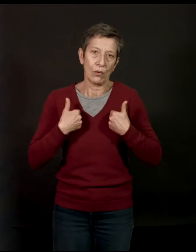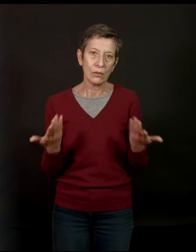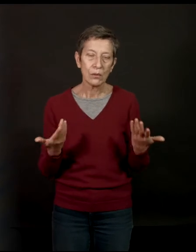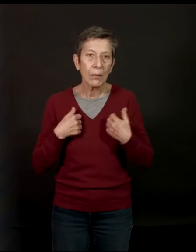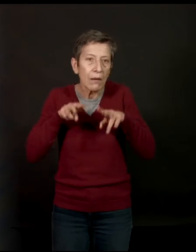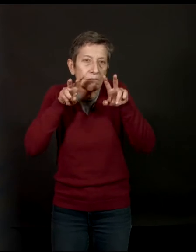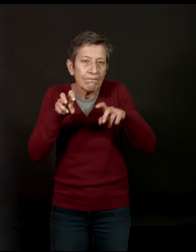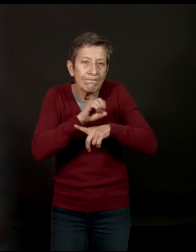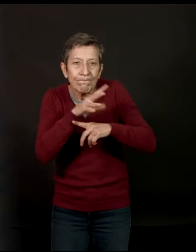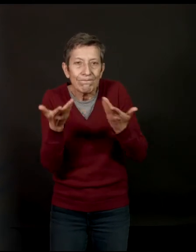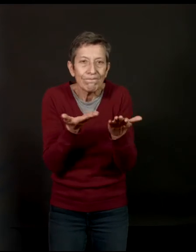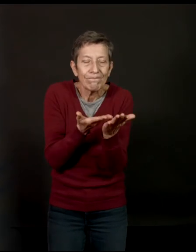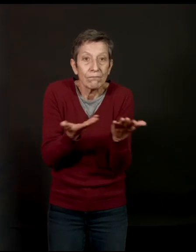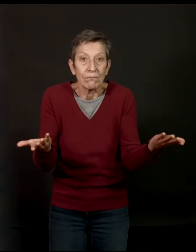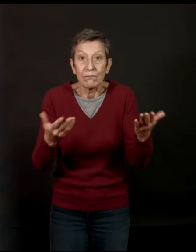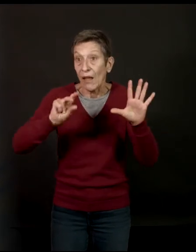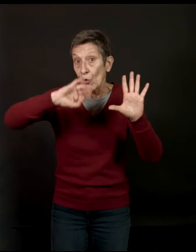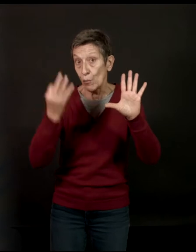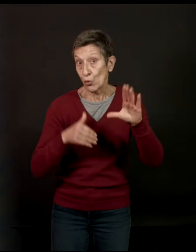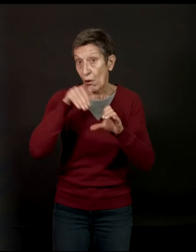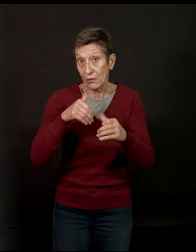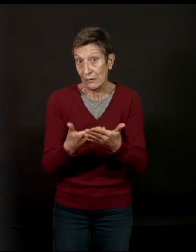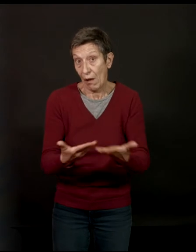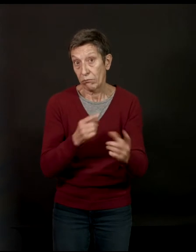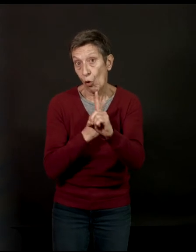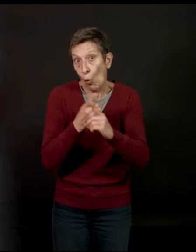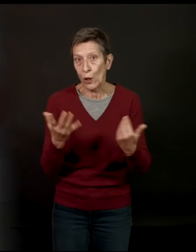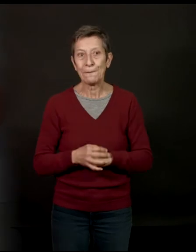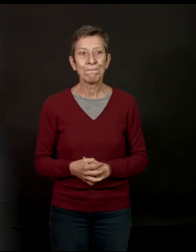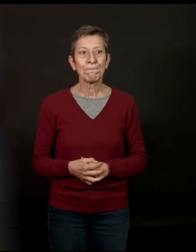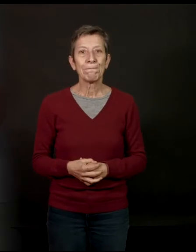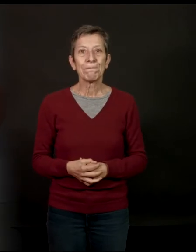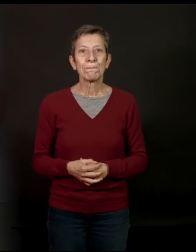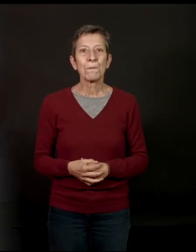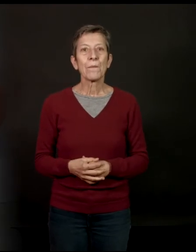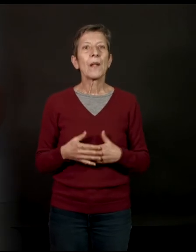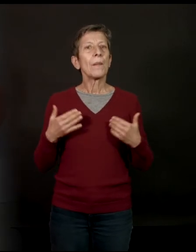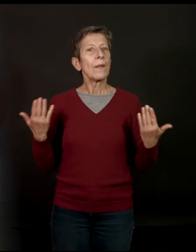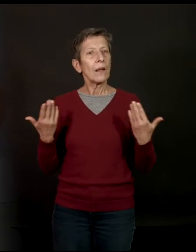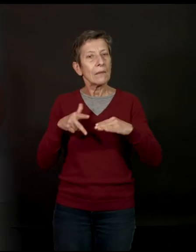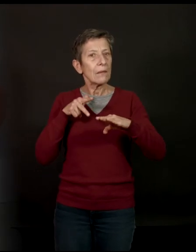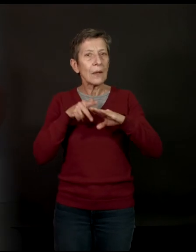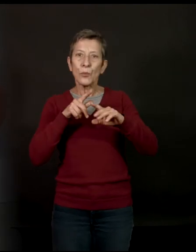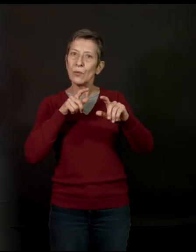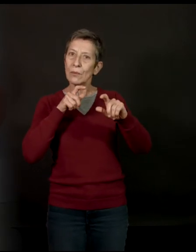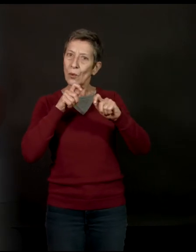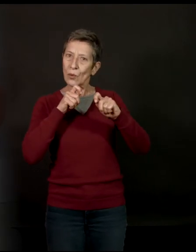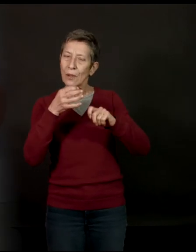80% d reportage que je fais, c'est ça. Et vous le disiez au début de l'entretien, quand on arrive à Montréal-Lacluz en tant que